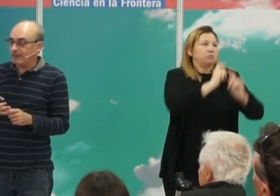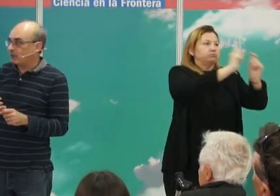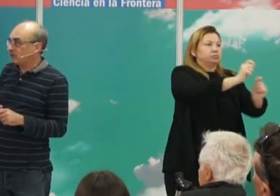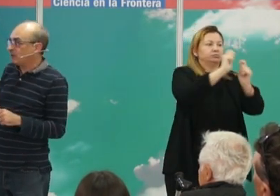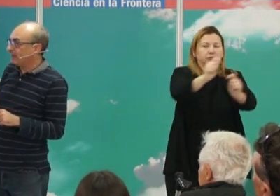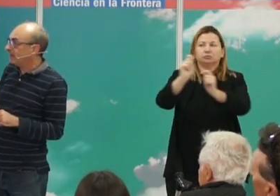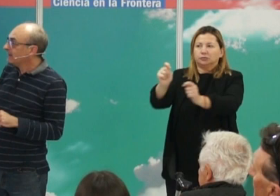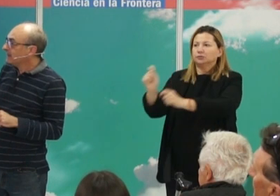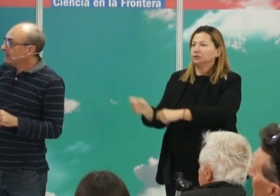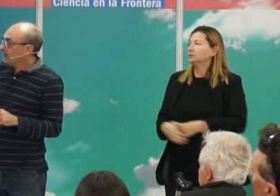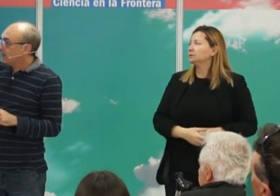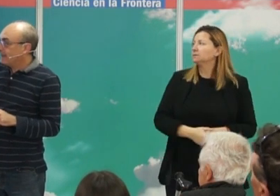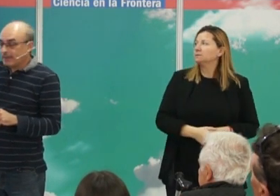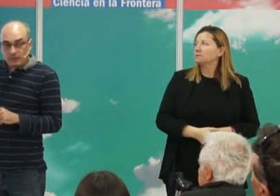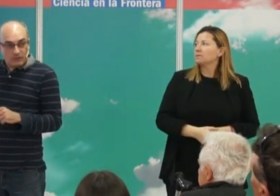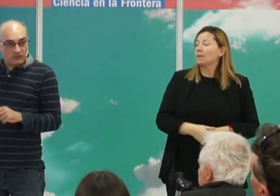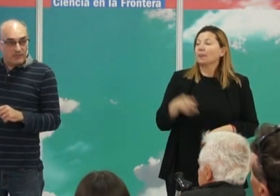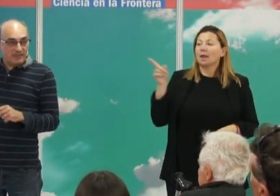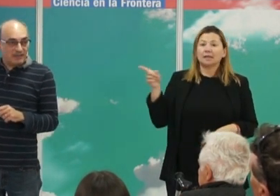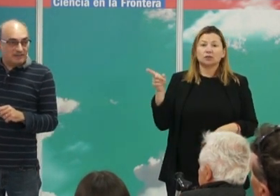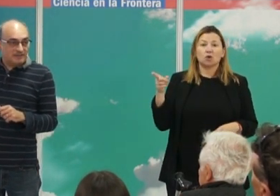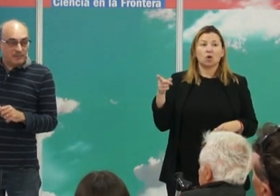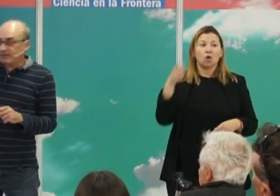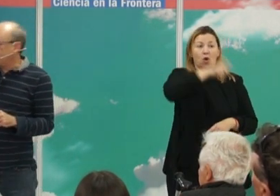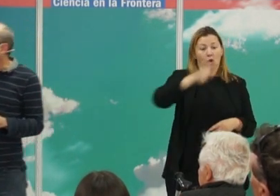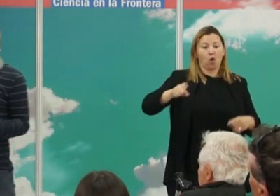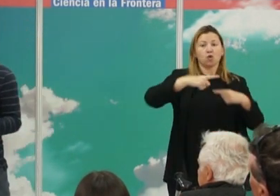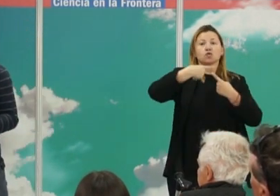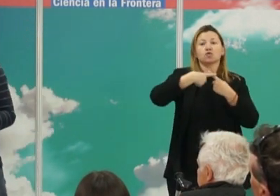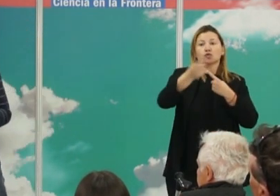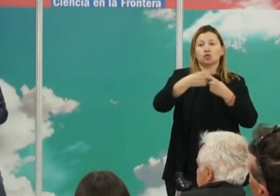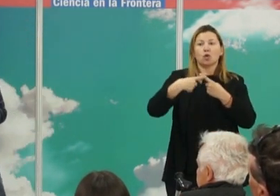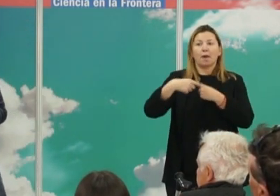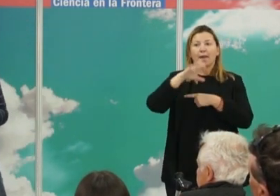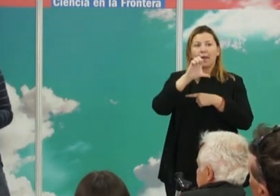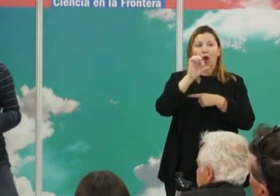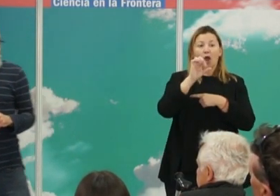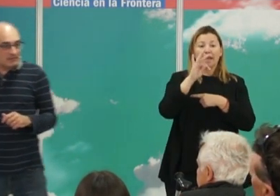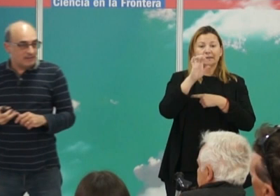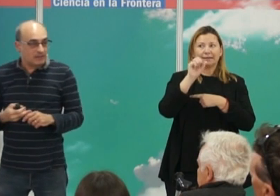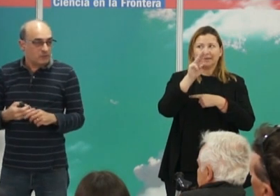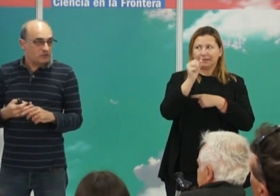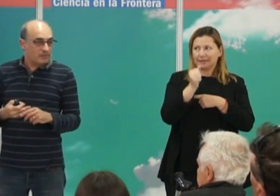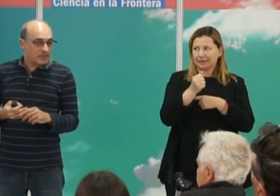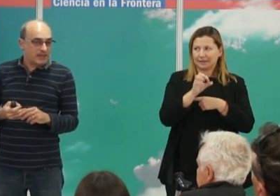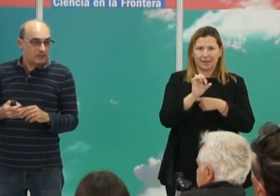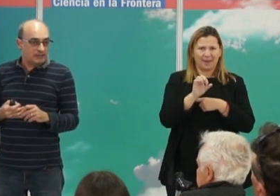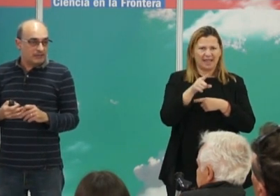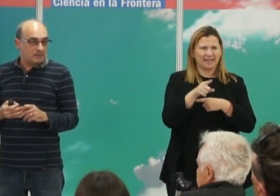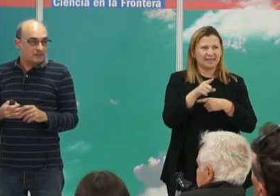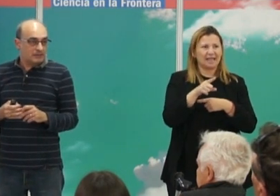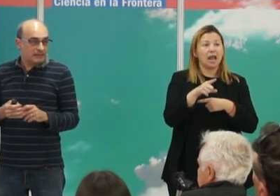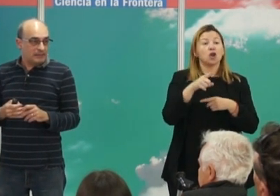y un número a cada cromosoma I, llega con los nómadas de las estepas y ahora lo que nos encontramos es que es el cromosoma I